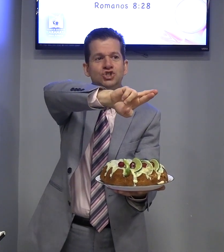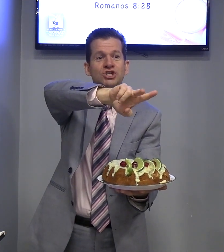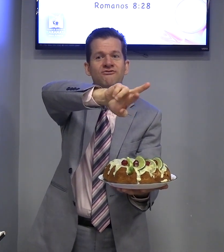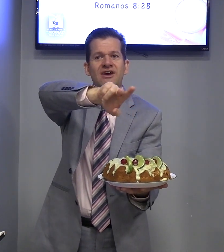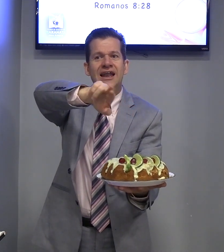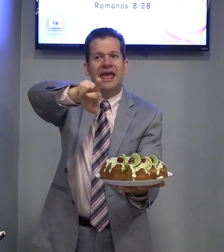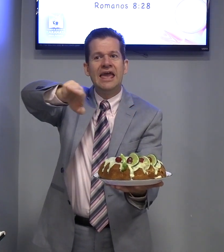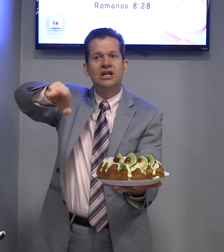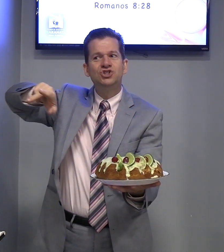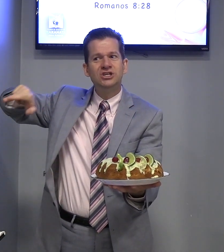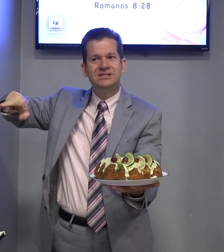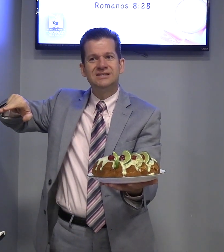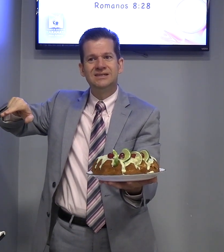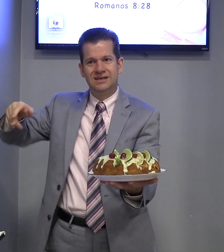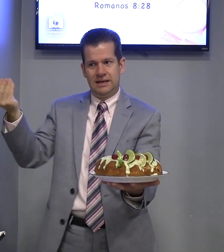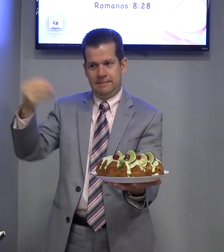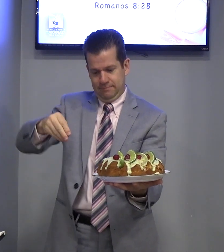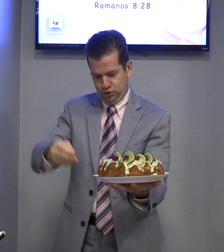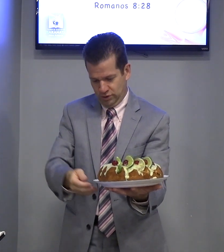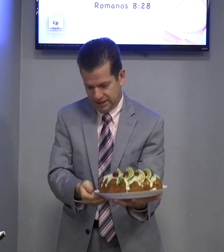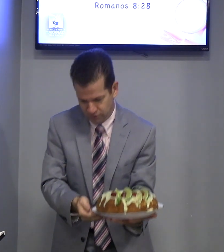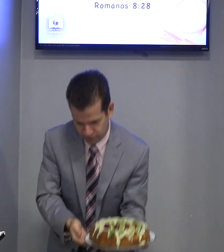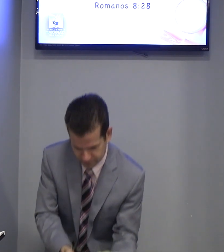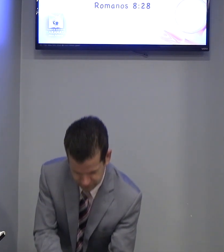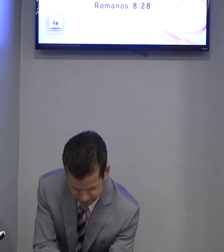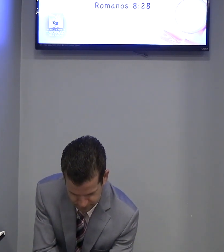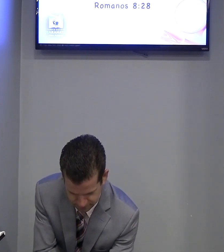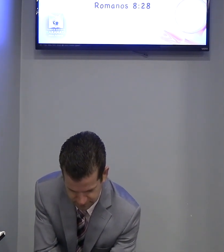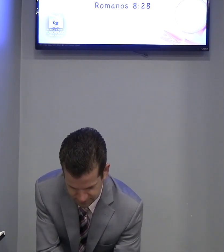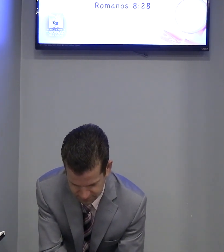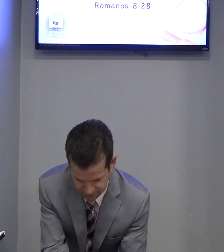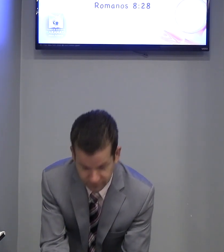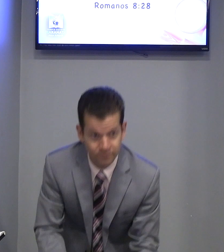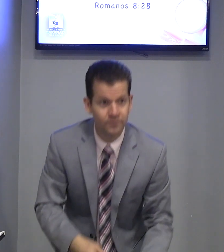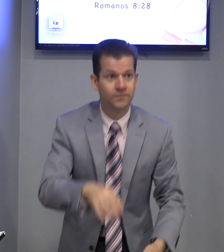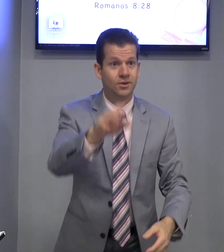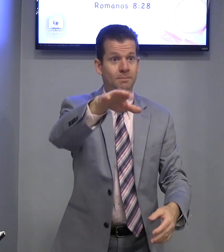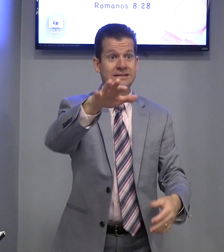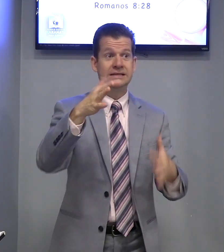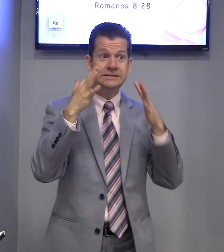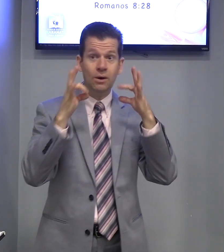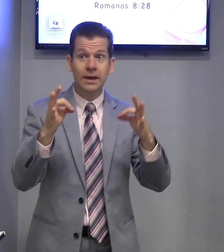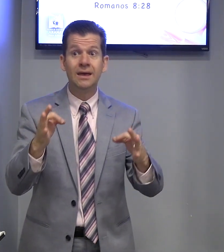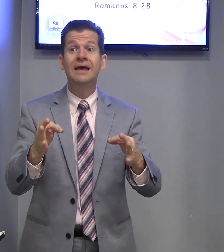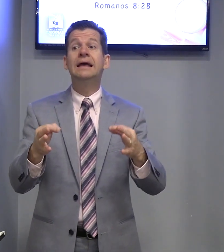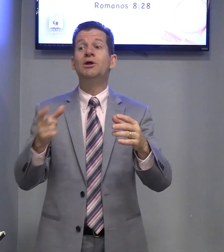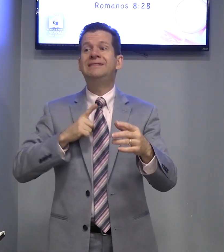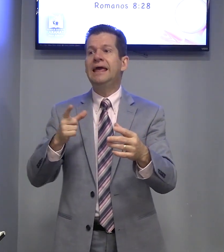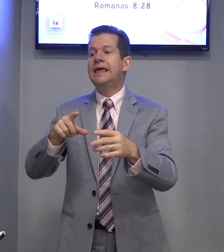diferentes. Misturando. sem são, hein? Então, tem